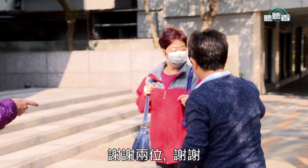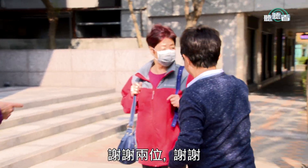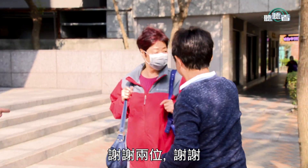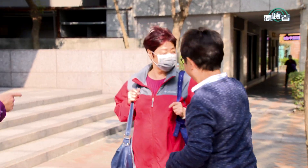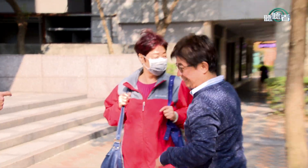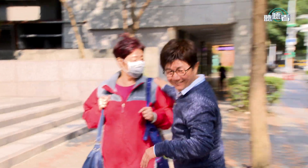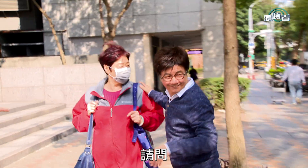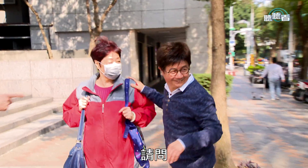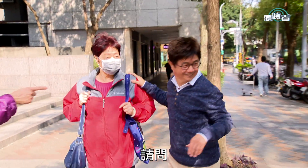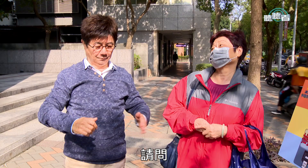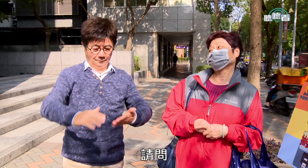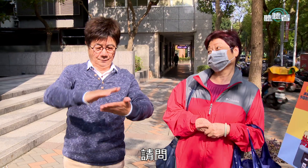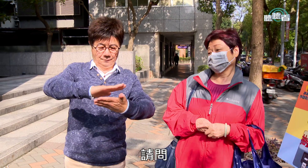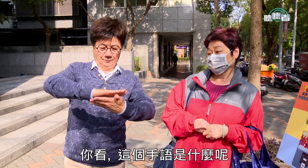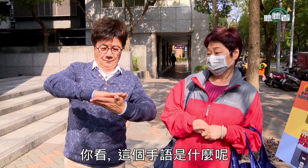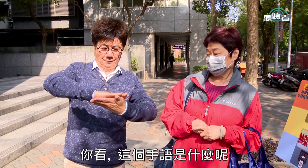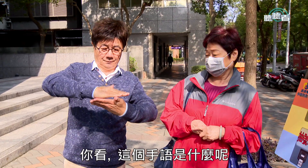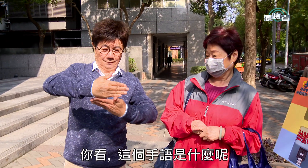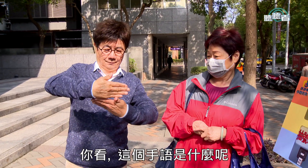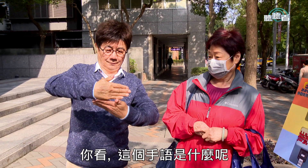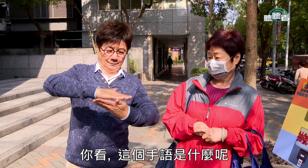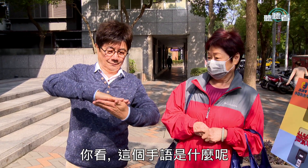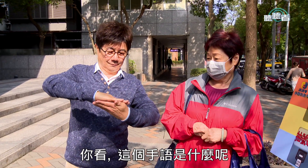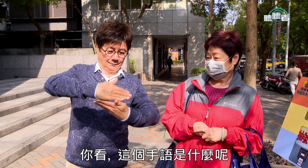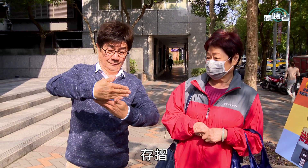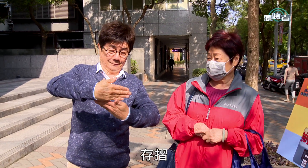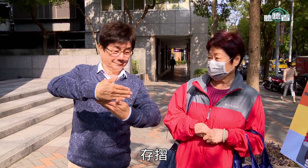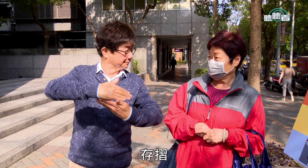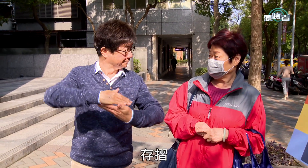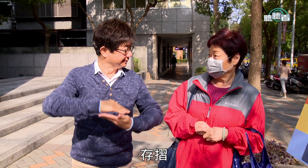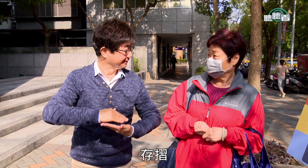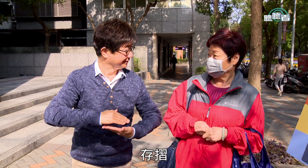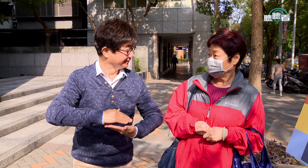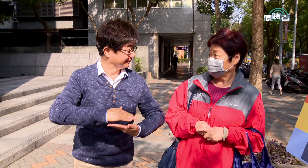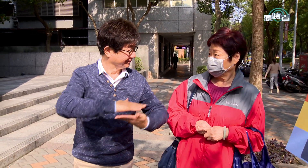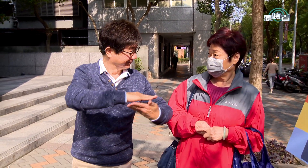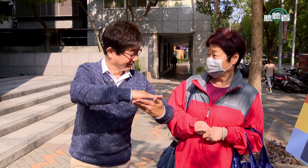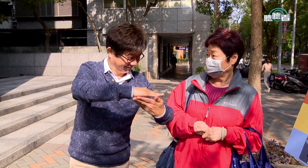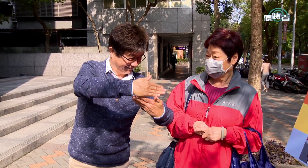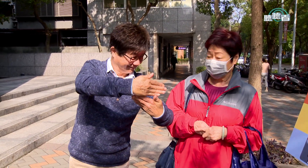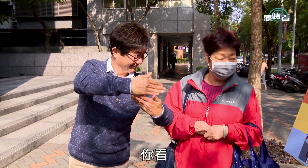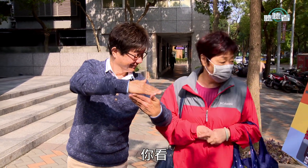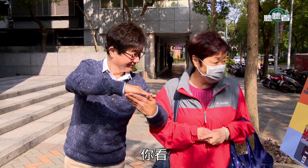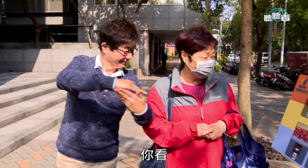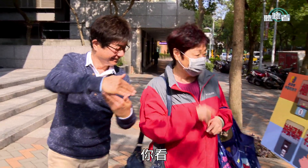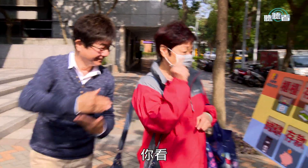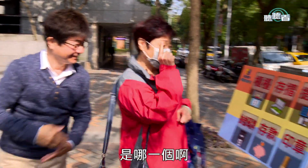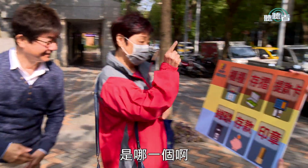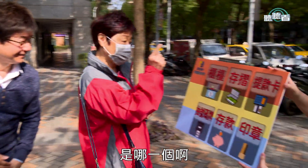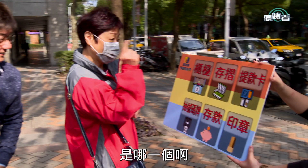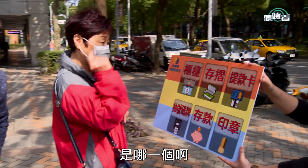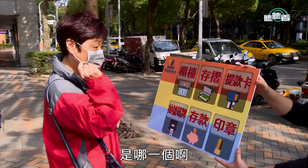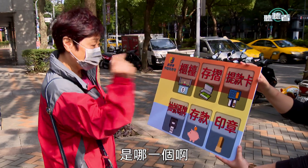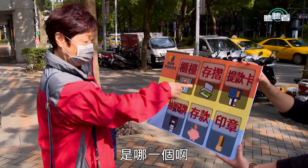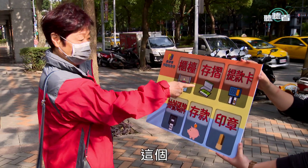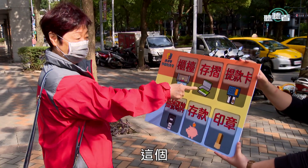哎请问你看这个手语是什么呢孙泽指一下你看是哪一个这个